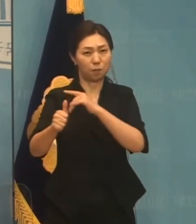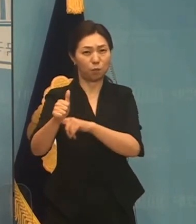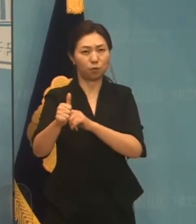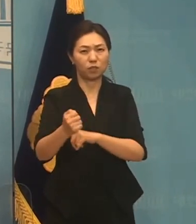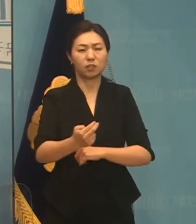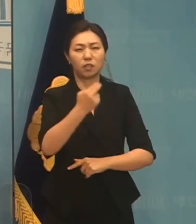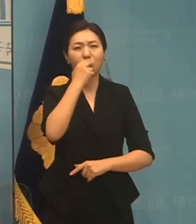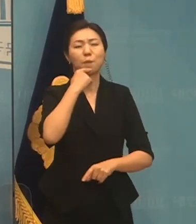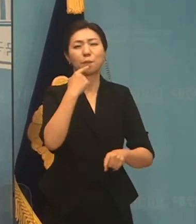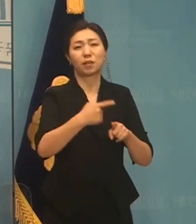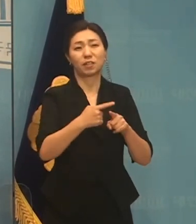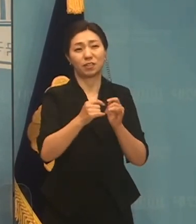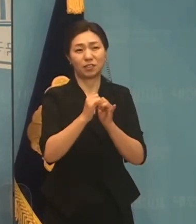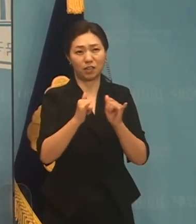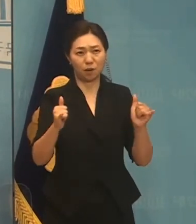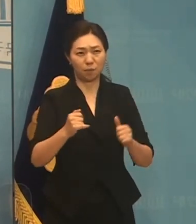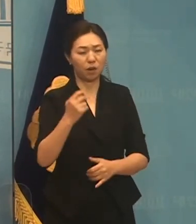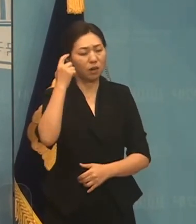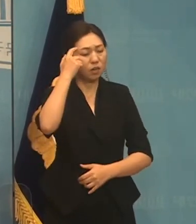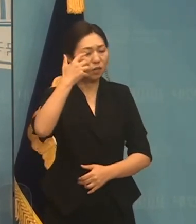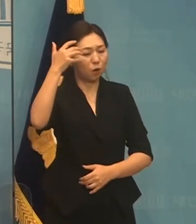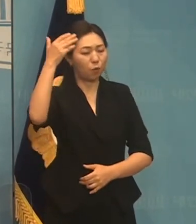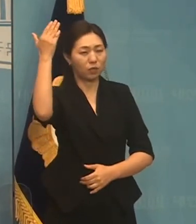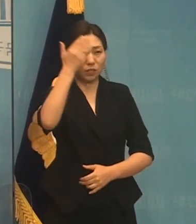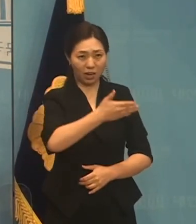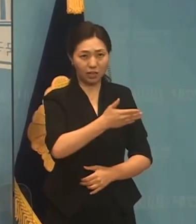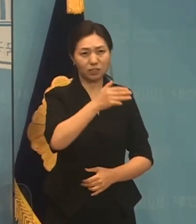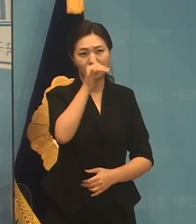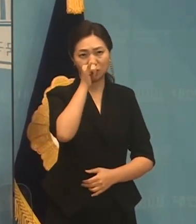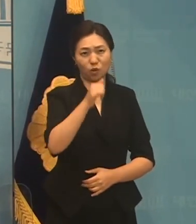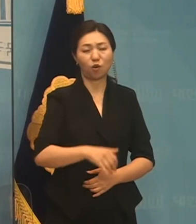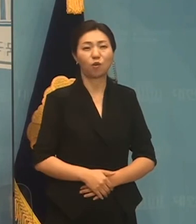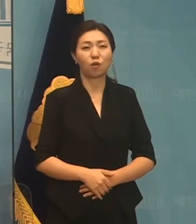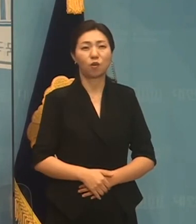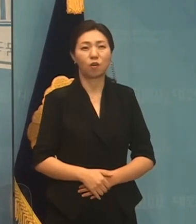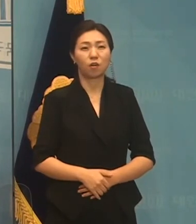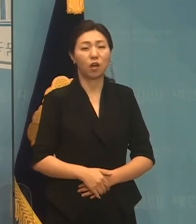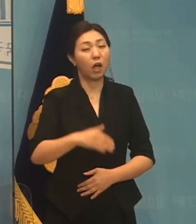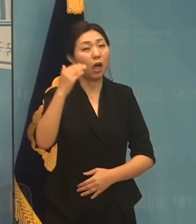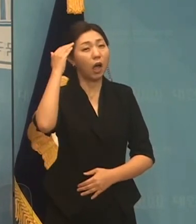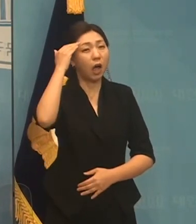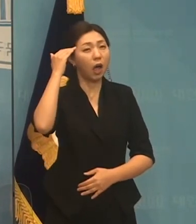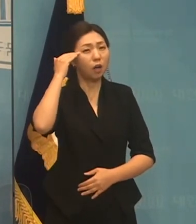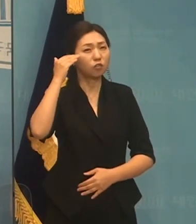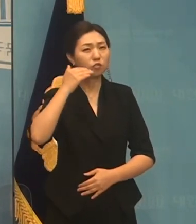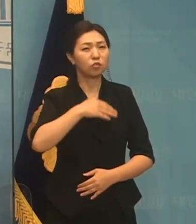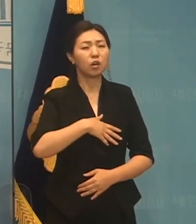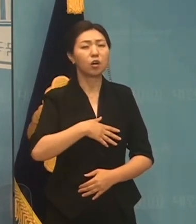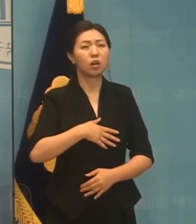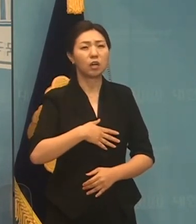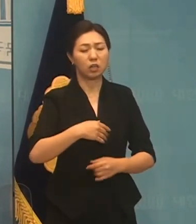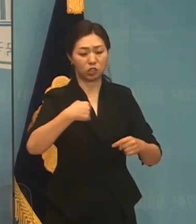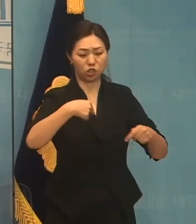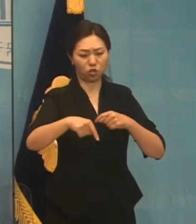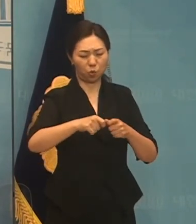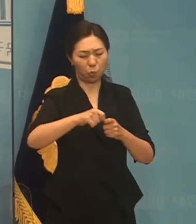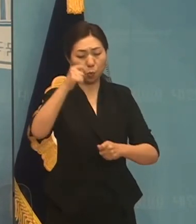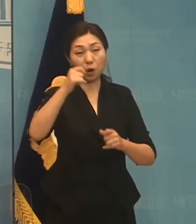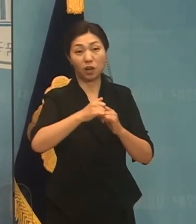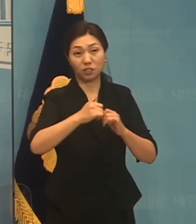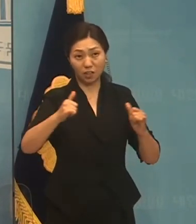사람입니다. 영원히 맑은 사람입니다. 대한민국의 제약으로 중에 이처럼 영원히 맑은 분은 아마